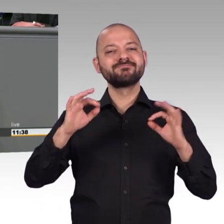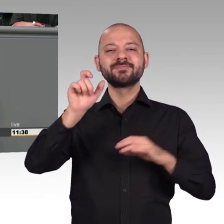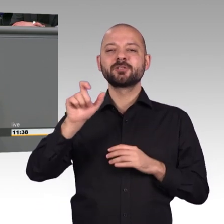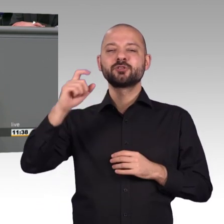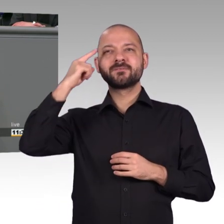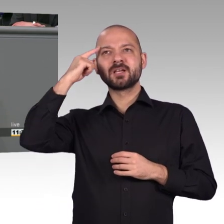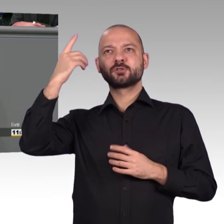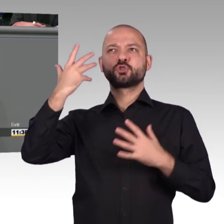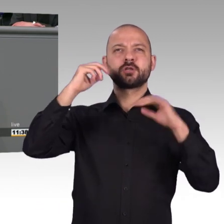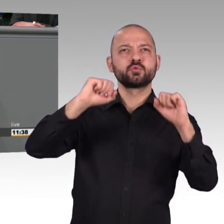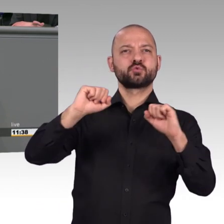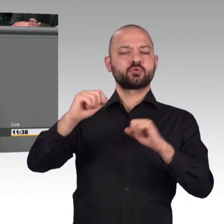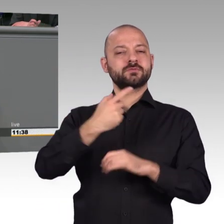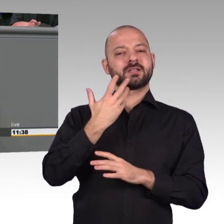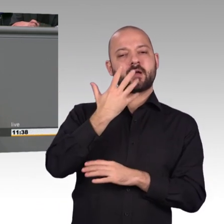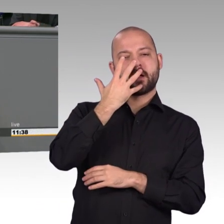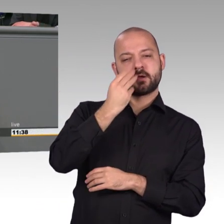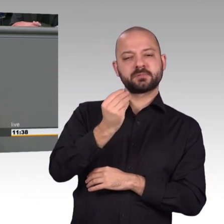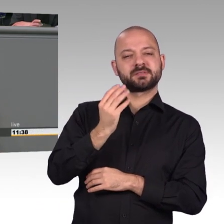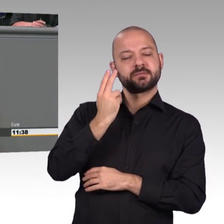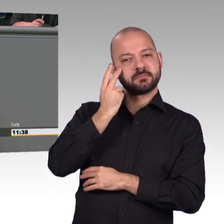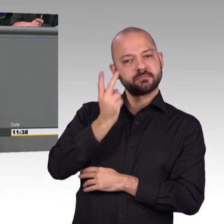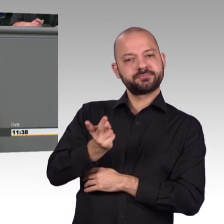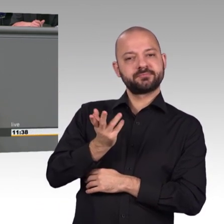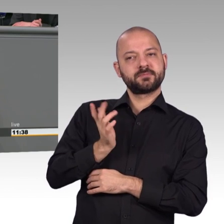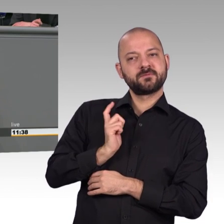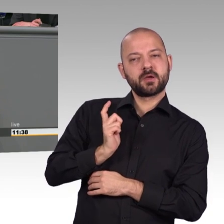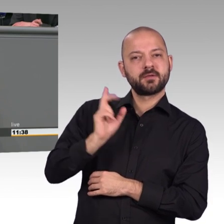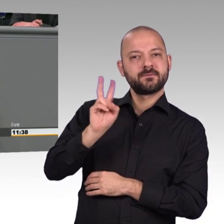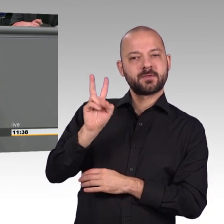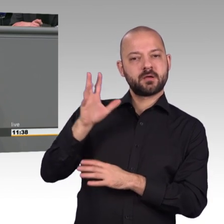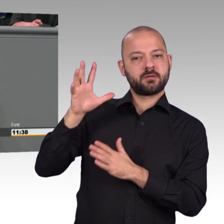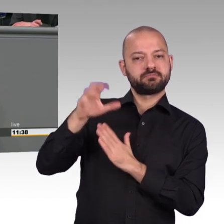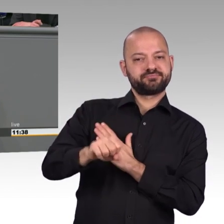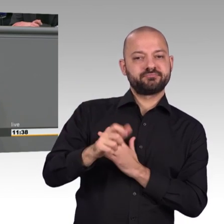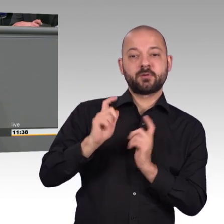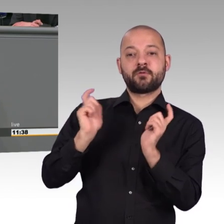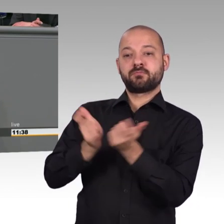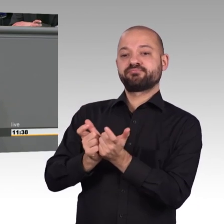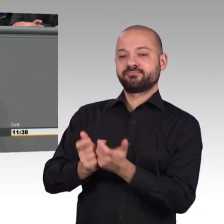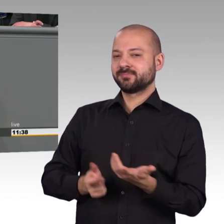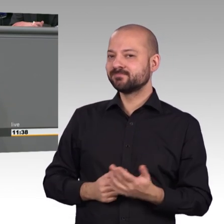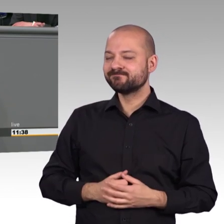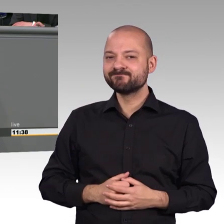vor allem für Open-Source-Lösungen, denn sie sind transparent und überprüfbar, was Vertrauen und Akzeptanz erhöht.